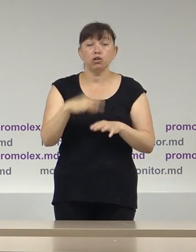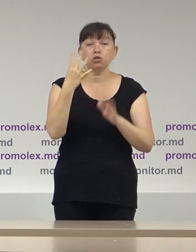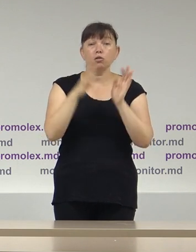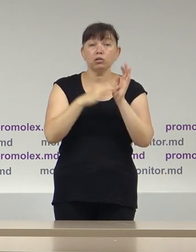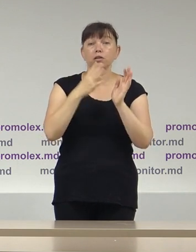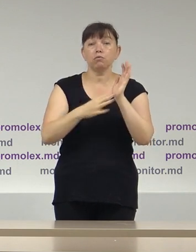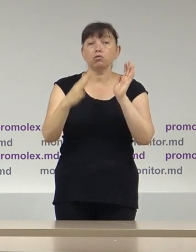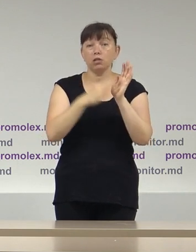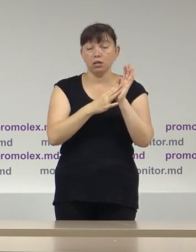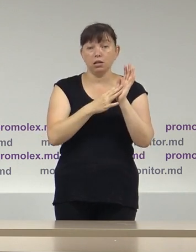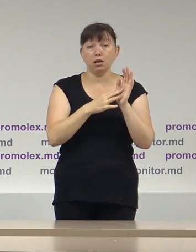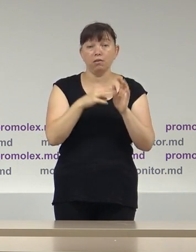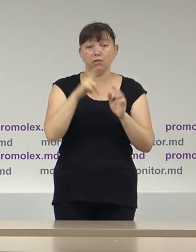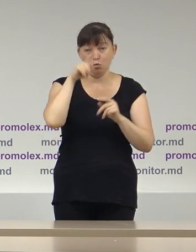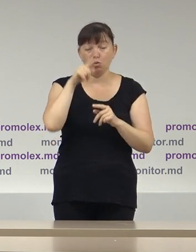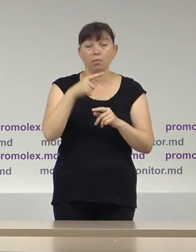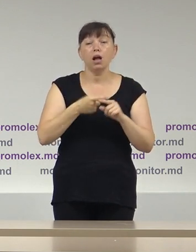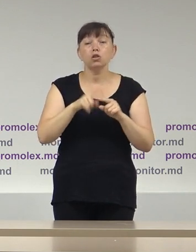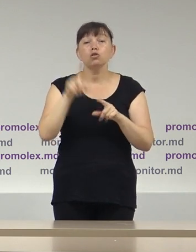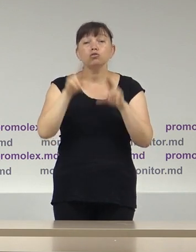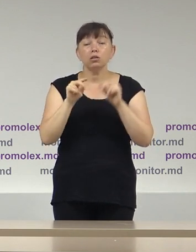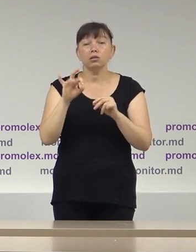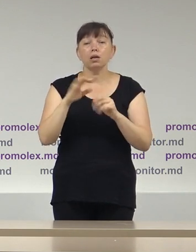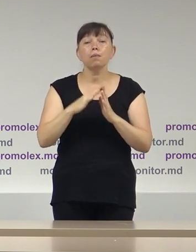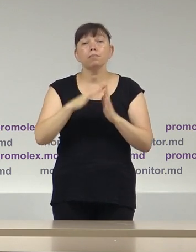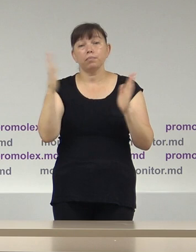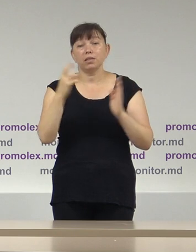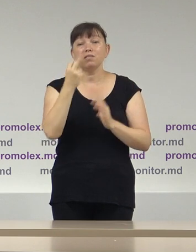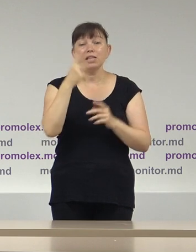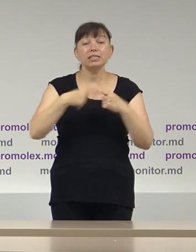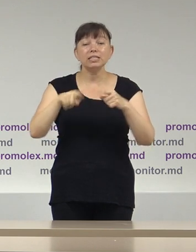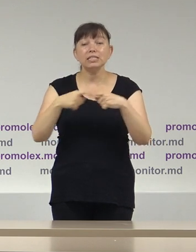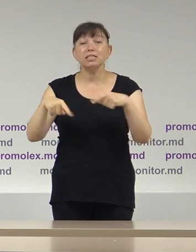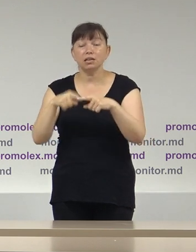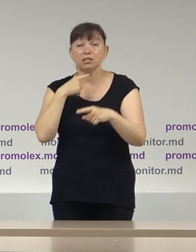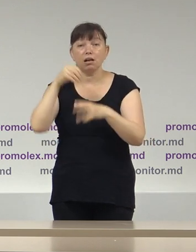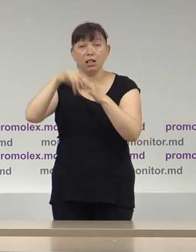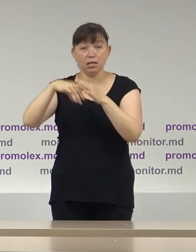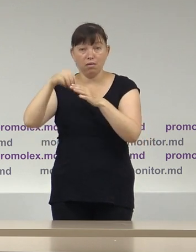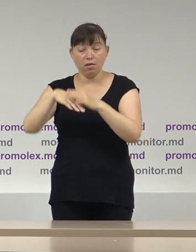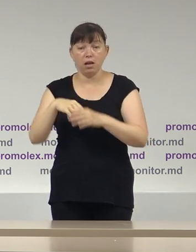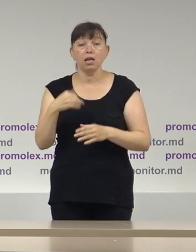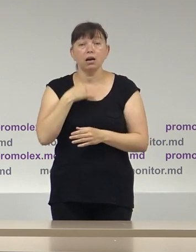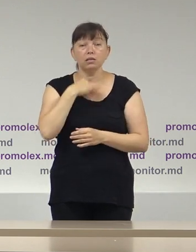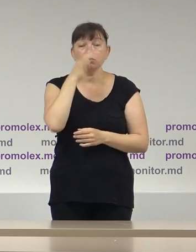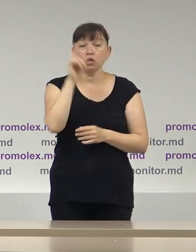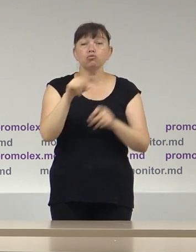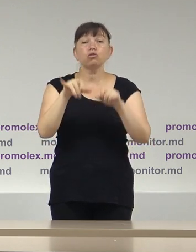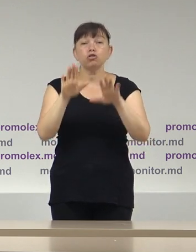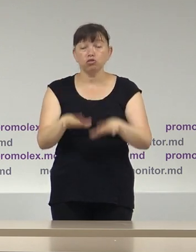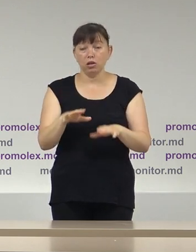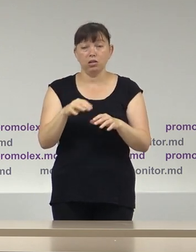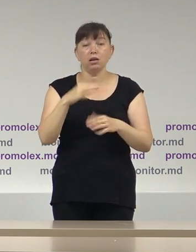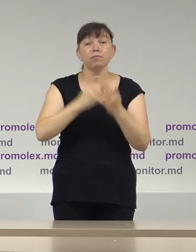-99 în partea ce depășește numărul de 12 secții de votare. Menționăm că hotărârea